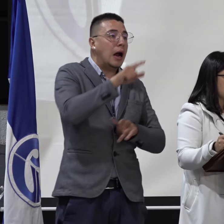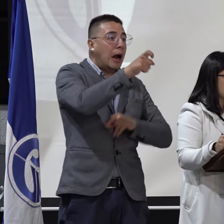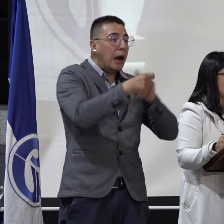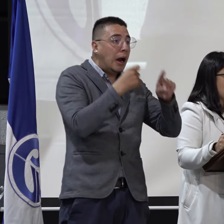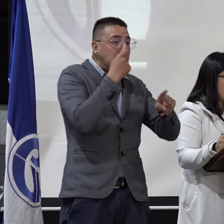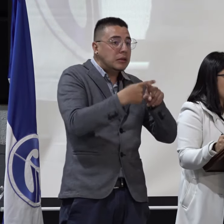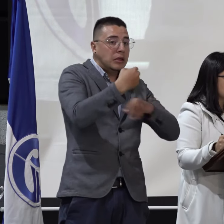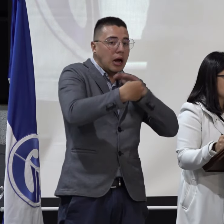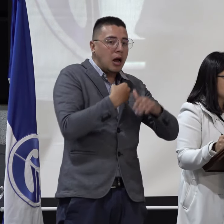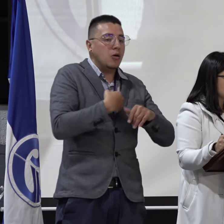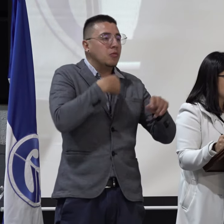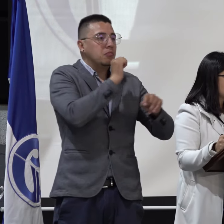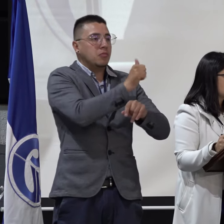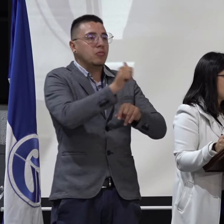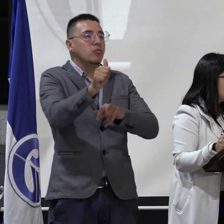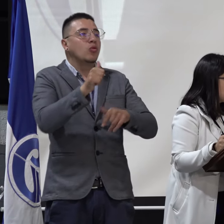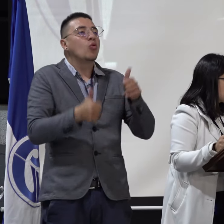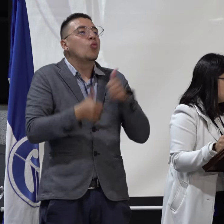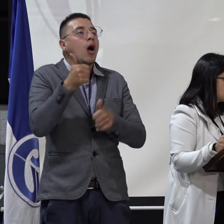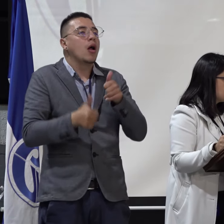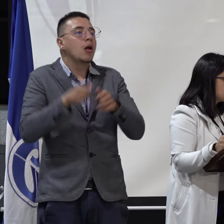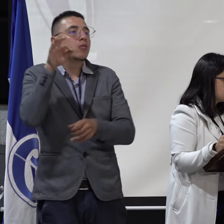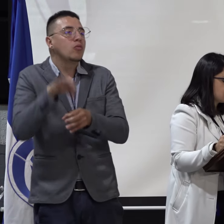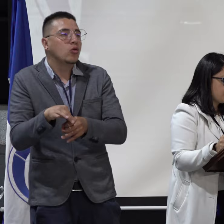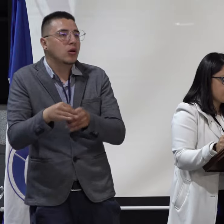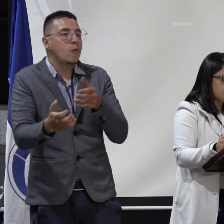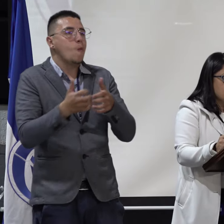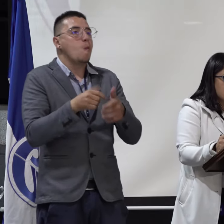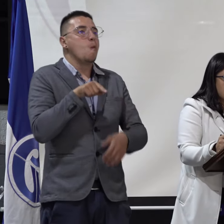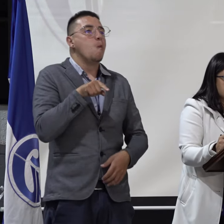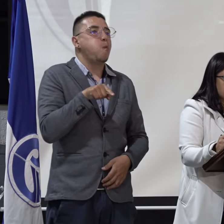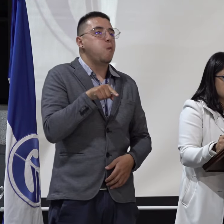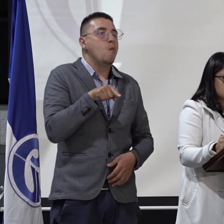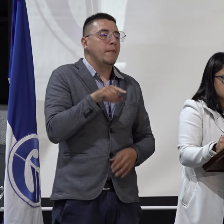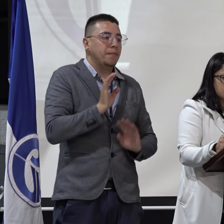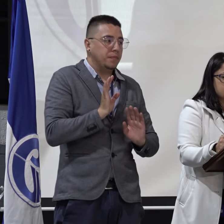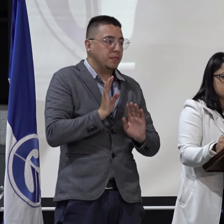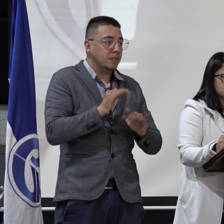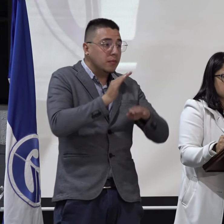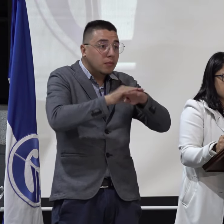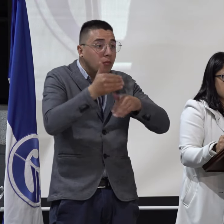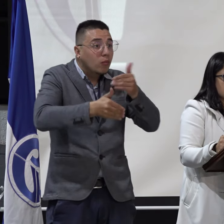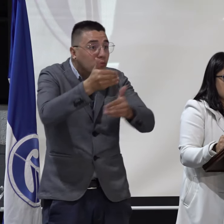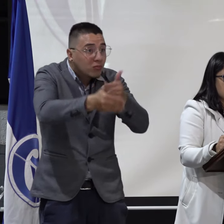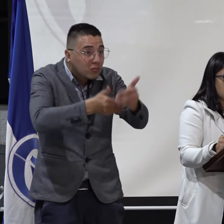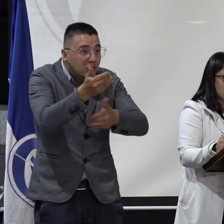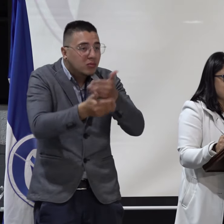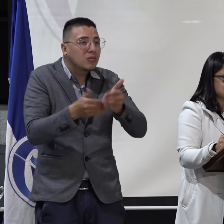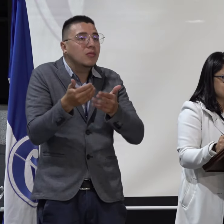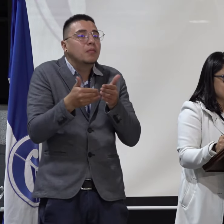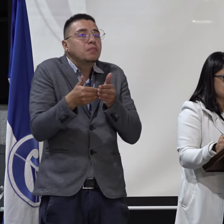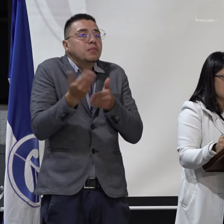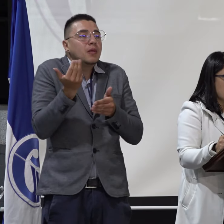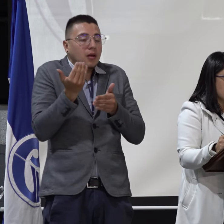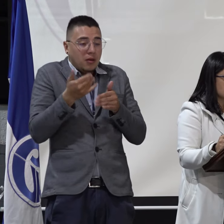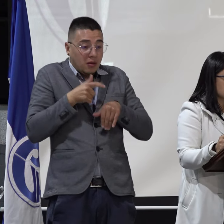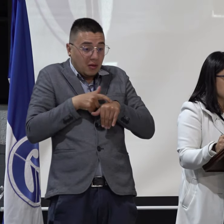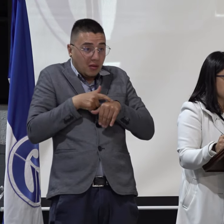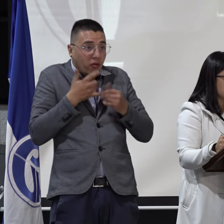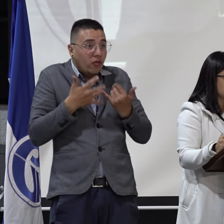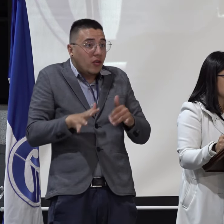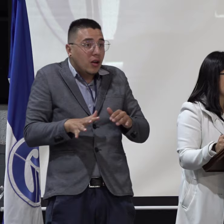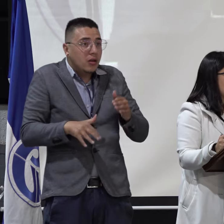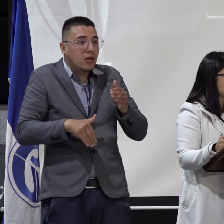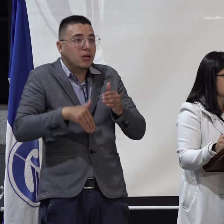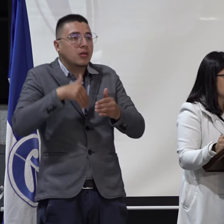pues les indicarán cuáles son los votos que le registra en el sistema. Este procedimiento se llevará a cabo hasta las 4